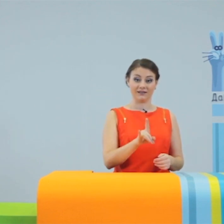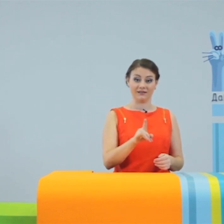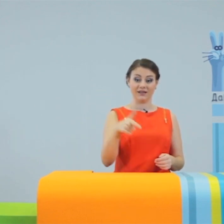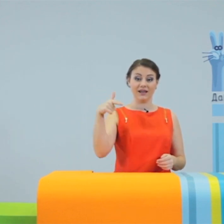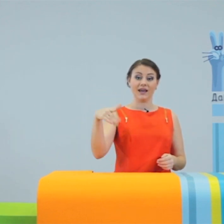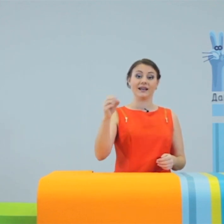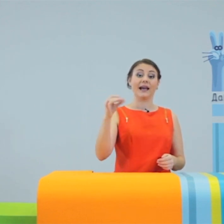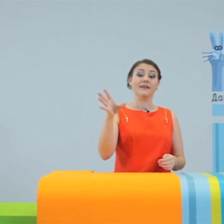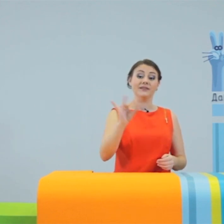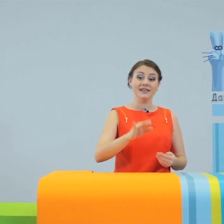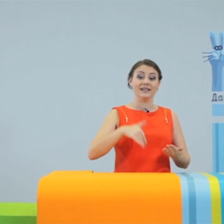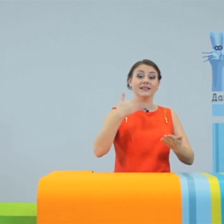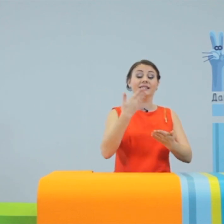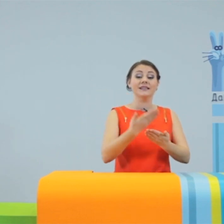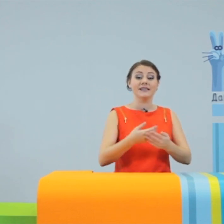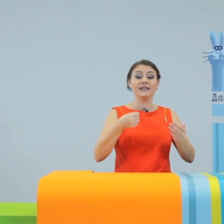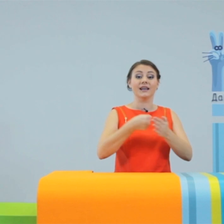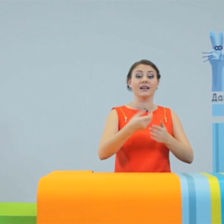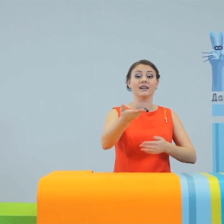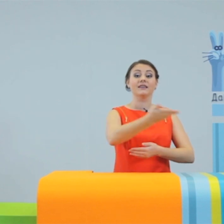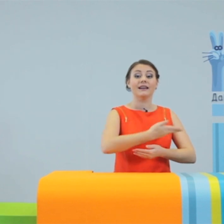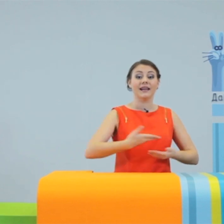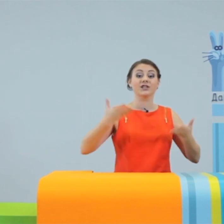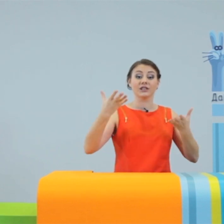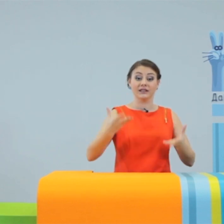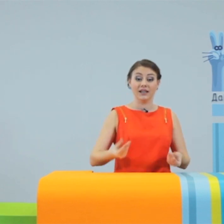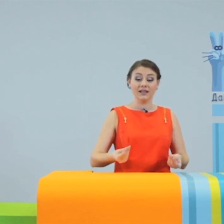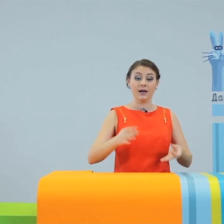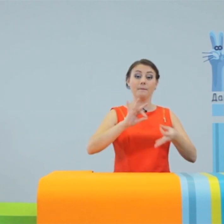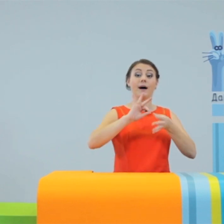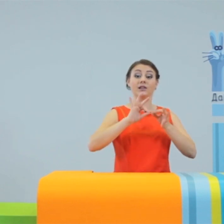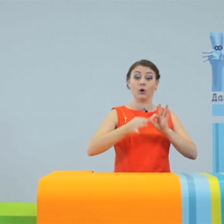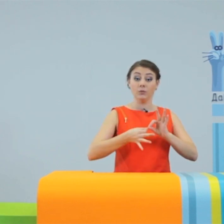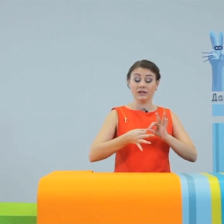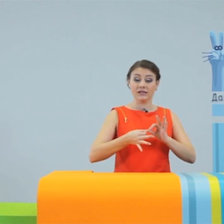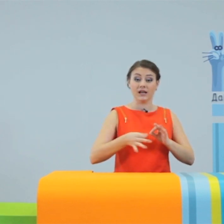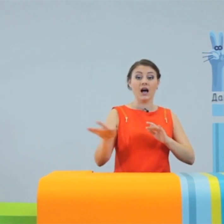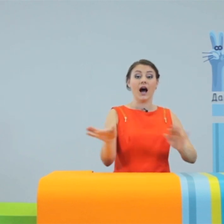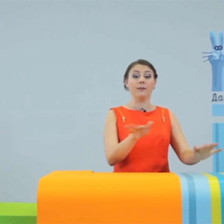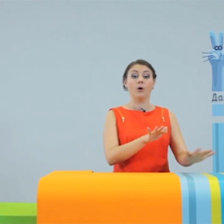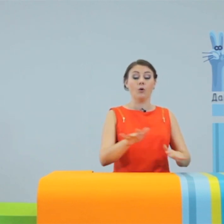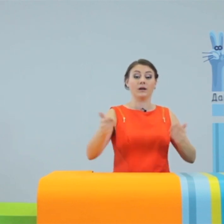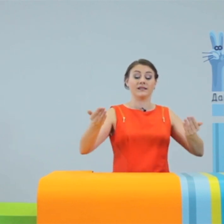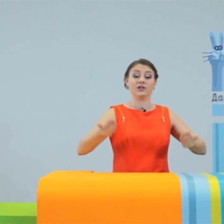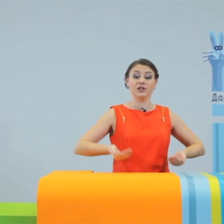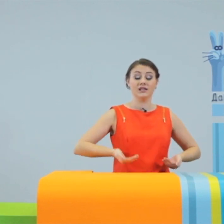Граффити донесли до наших дней подробности об образе жизни